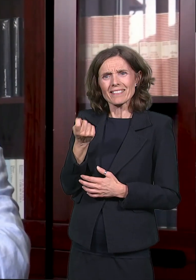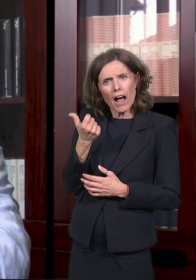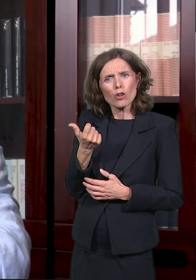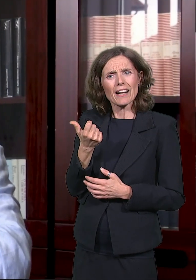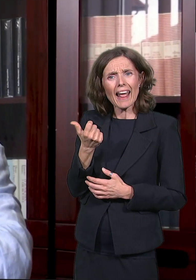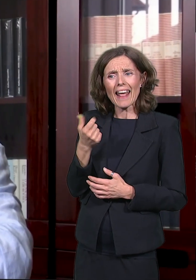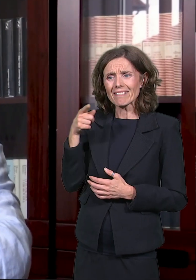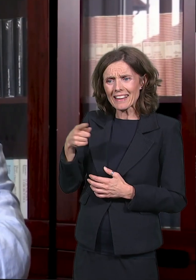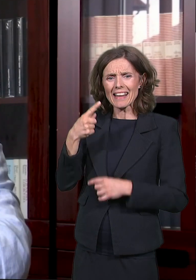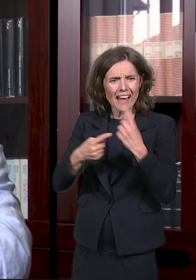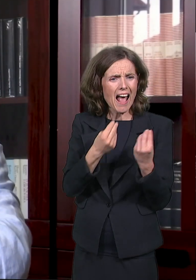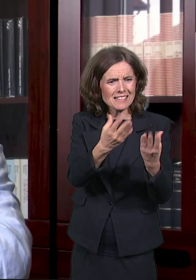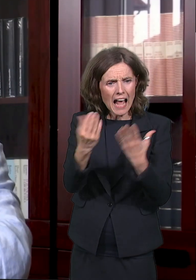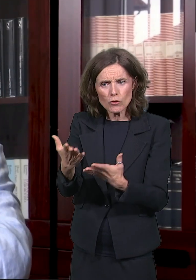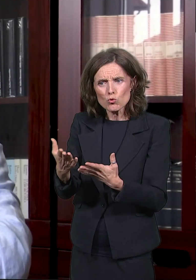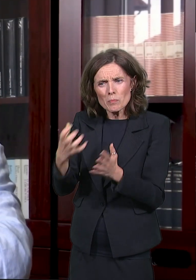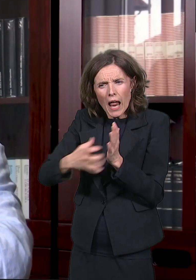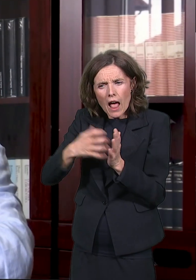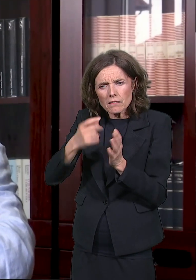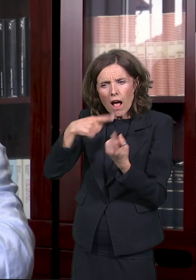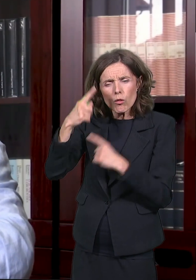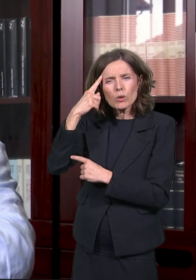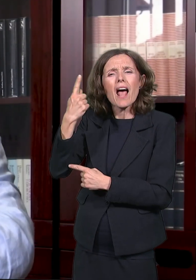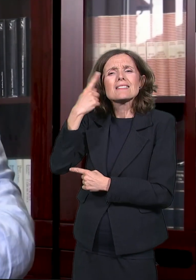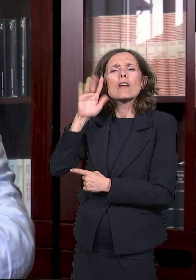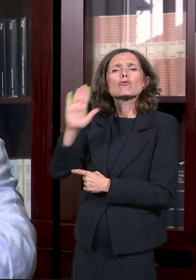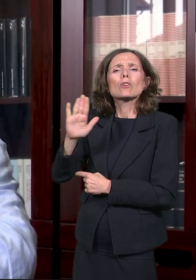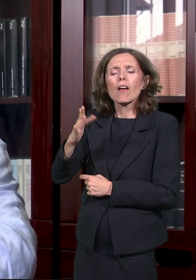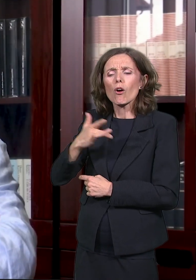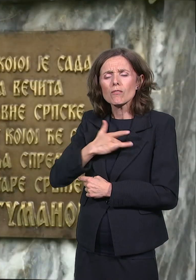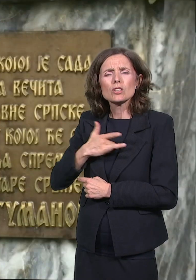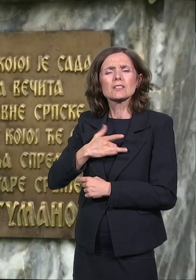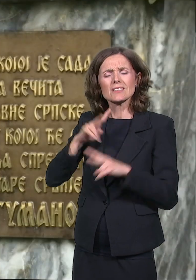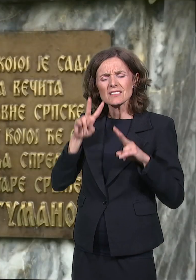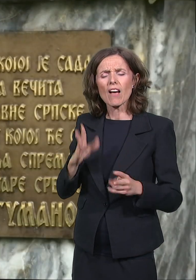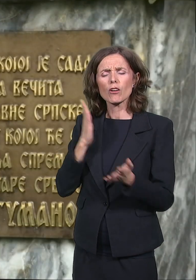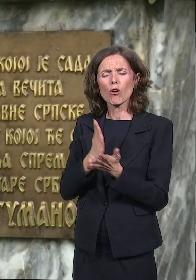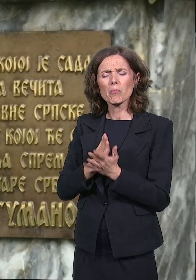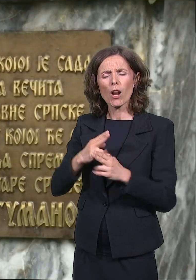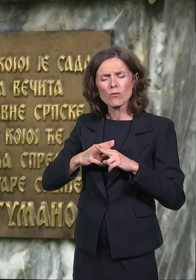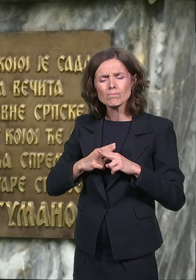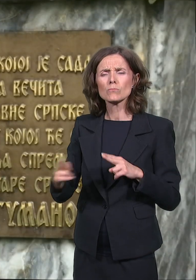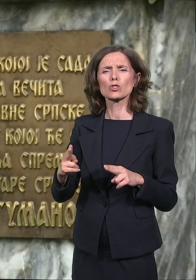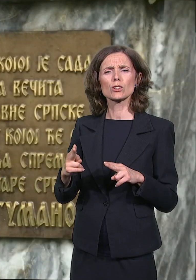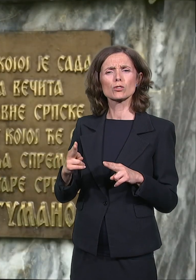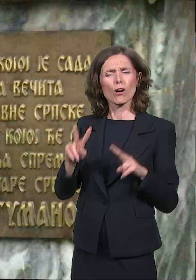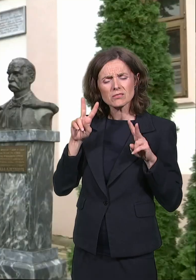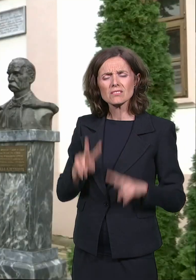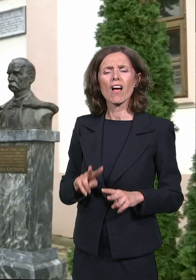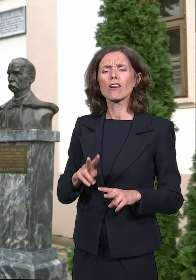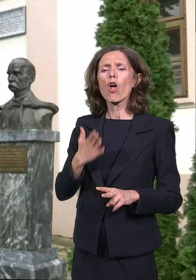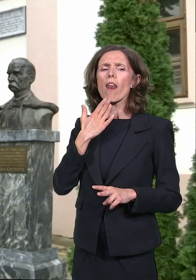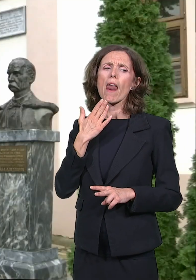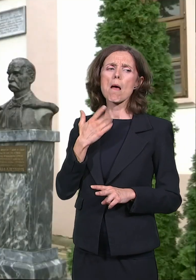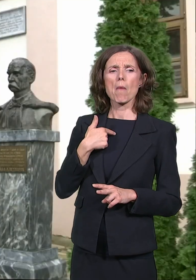preživela. A to znači da je zasnovana na istinskoj svetosti, na istinskoj čistoti i na istinskoj nameri.